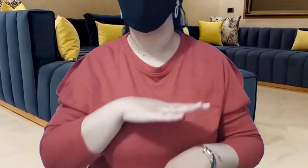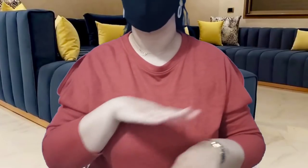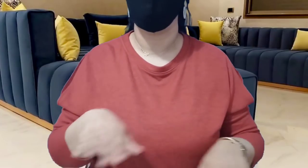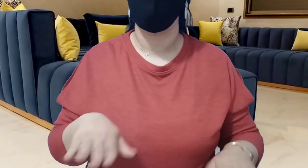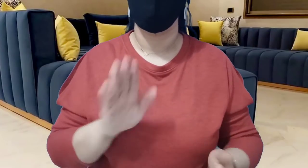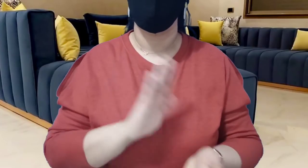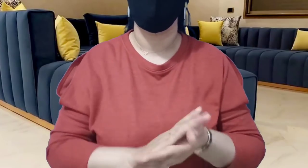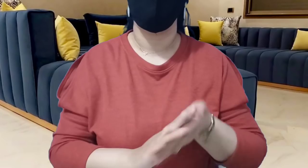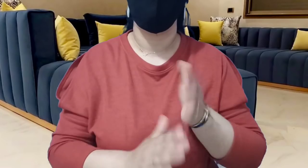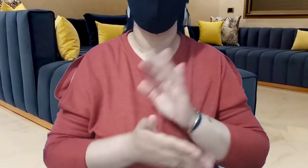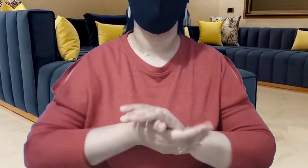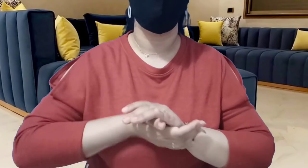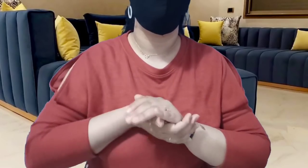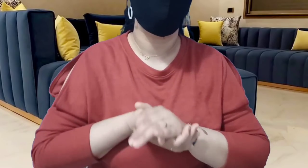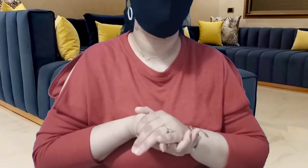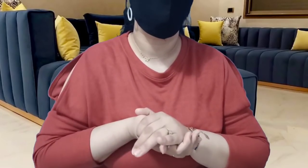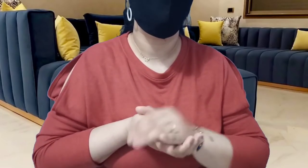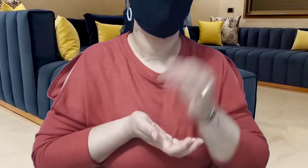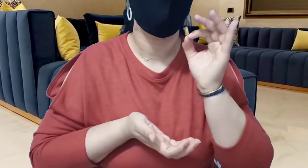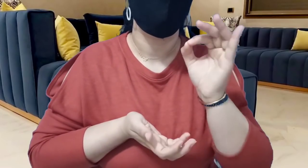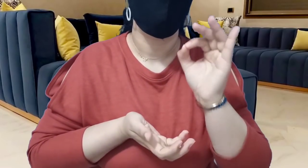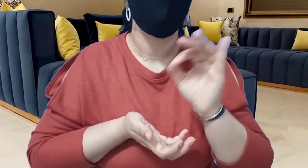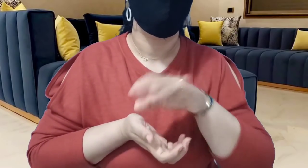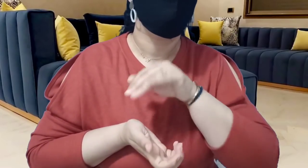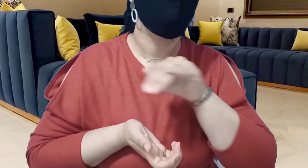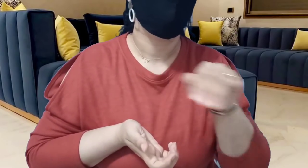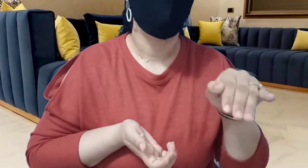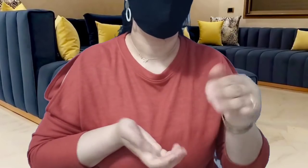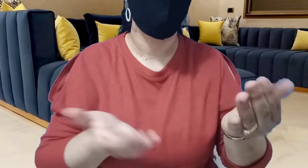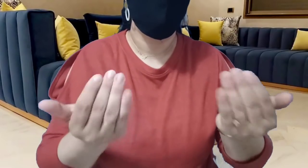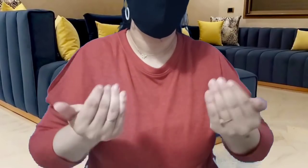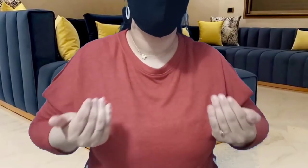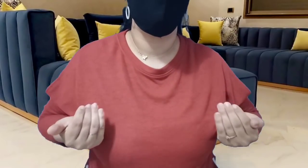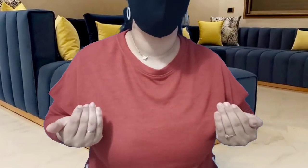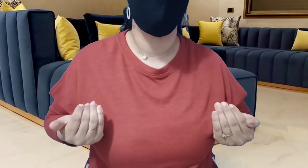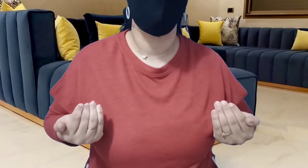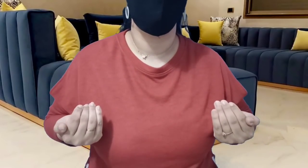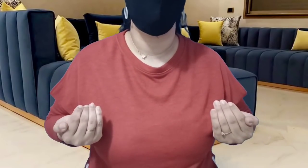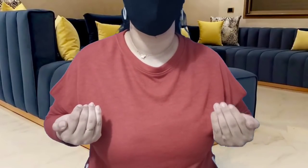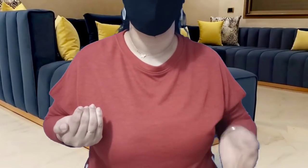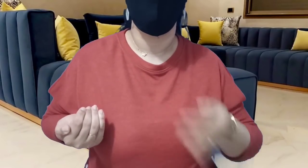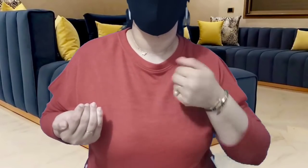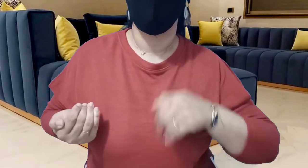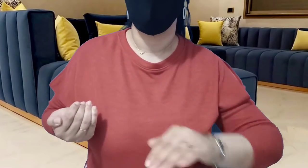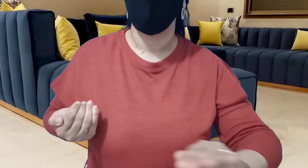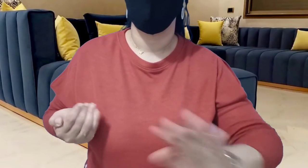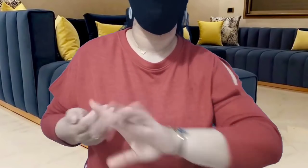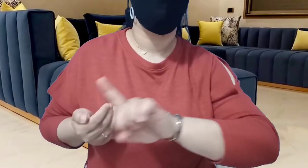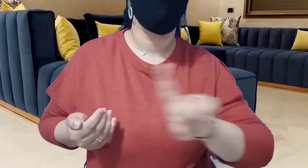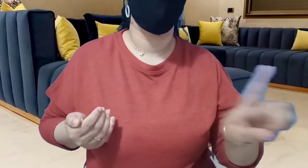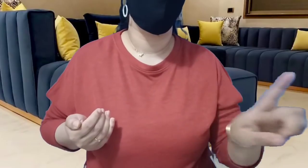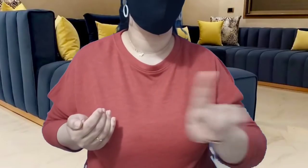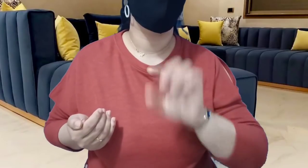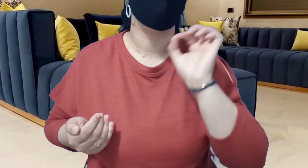يصبطها هو عكا يدخل في الفلاوس هو عكا يدخل في الفلاوس ما كيخرج شيحيح